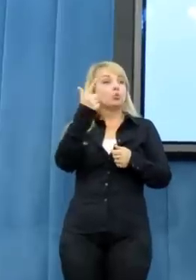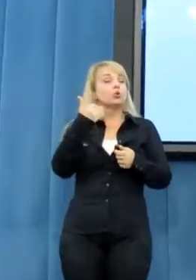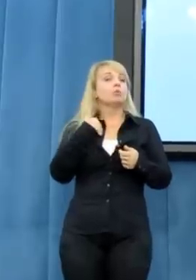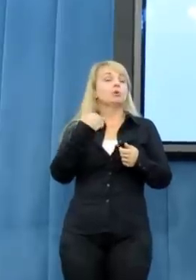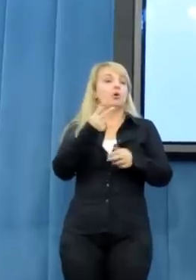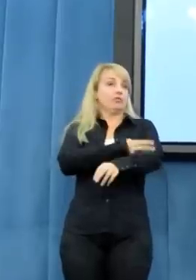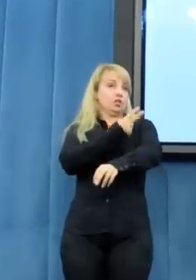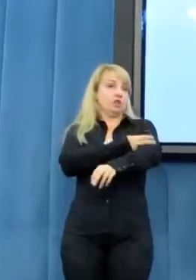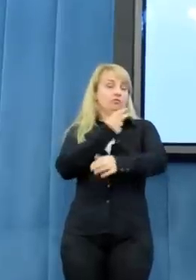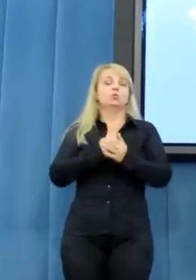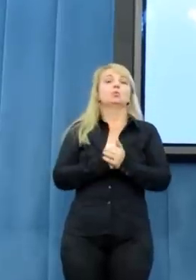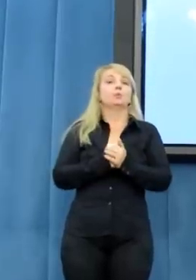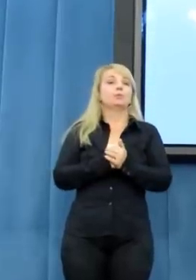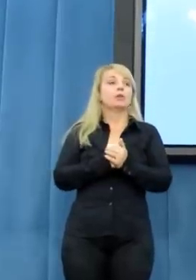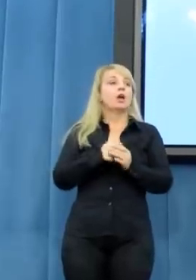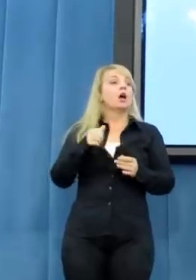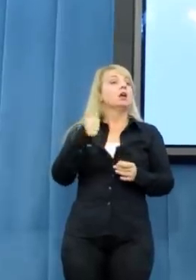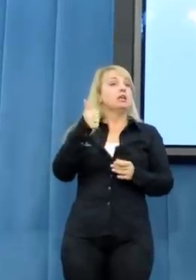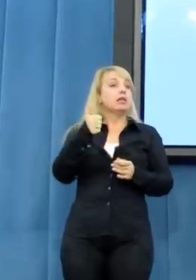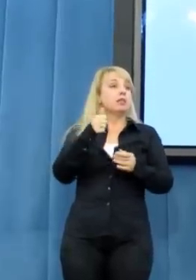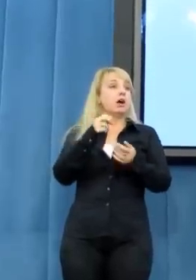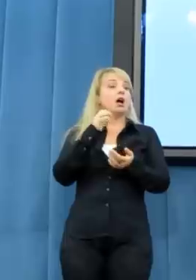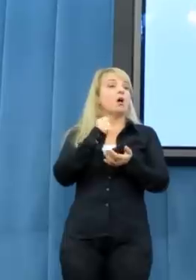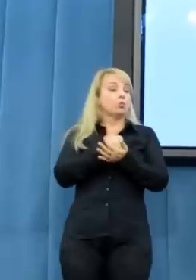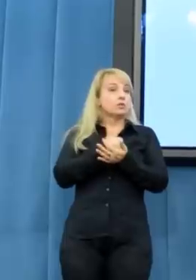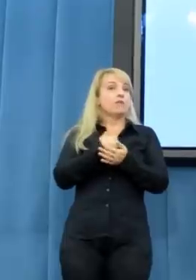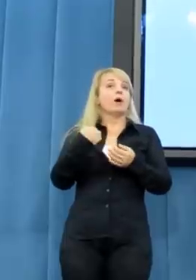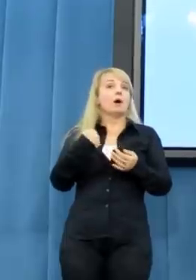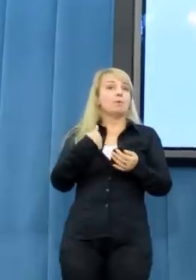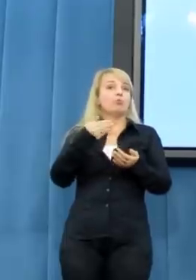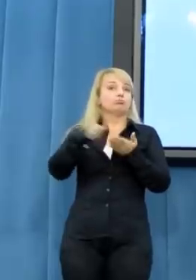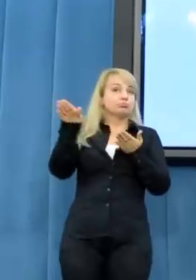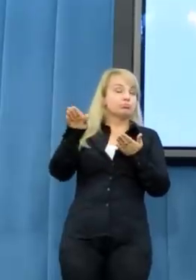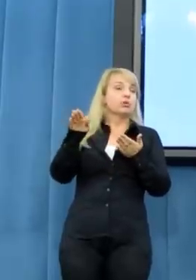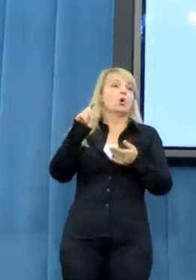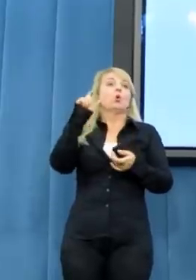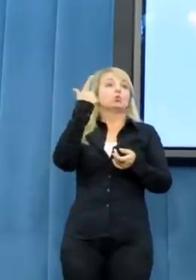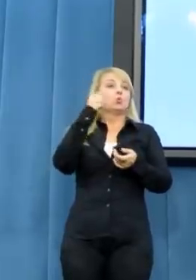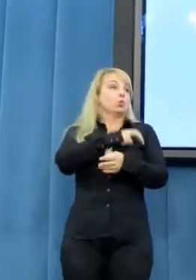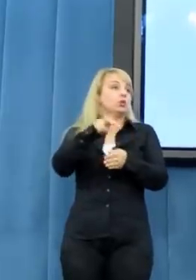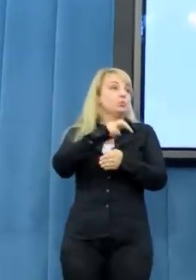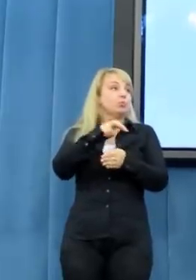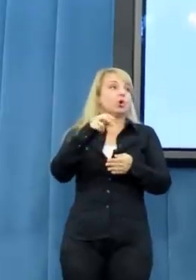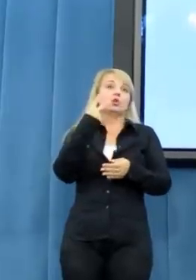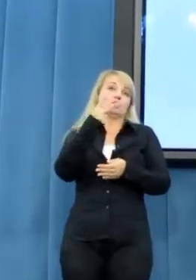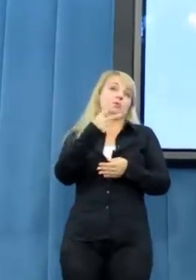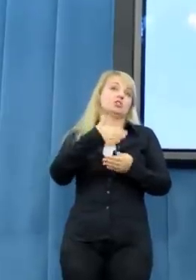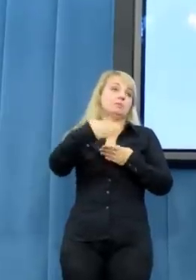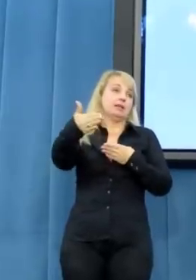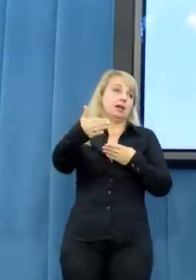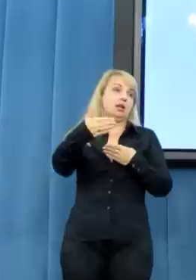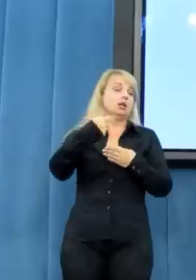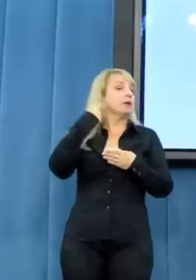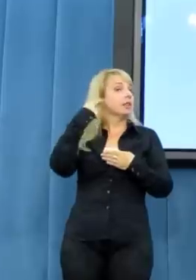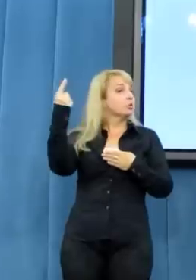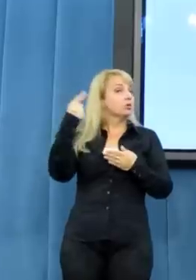jeden projekt został już odrzucony, drugi jeszcze nie był procedowany. Nie